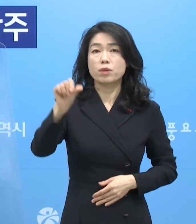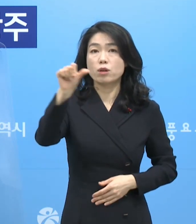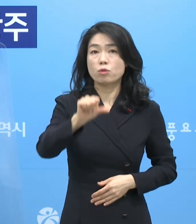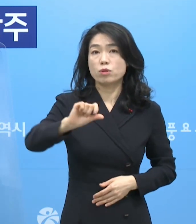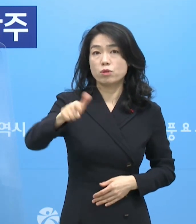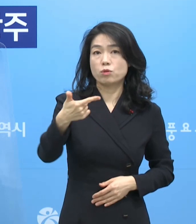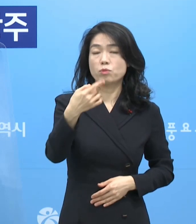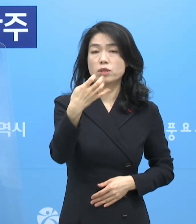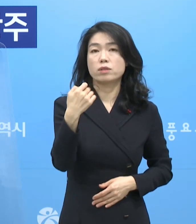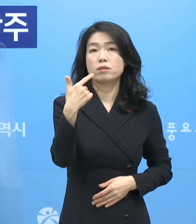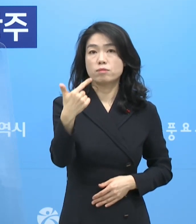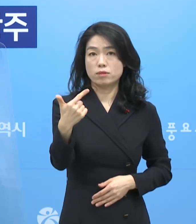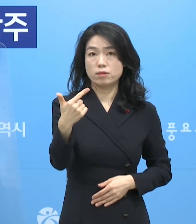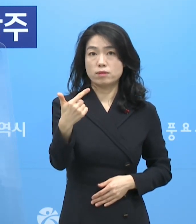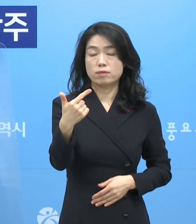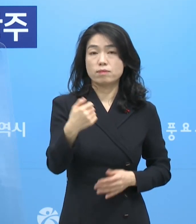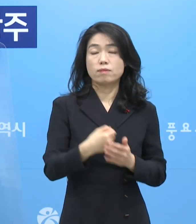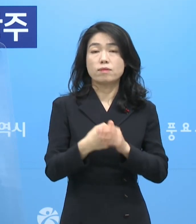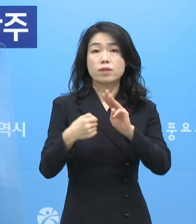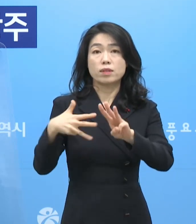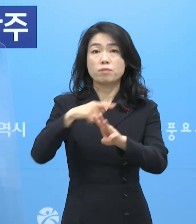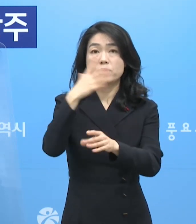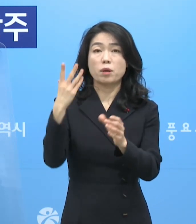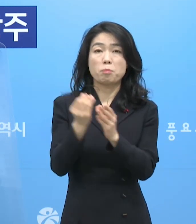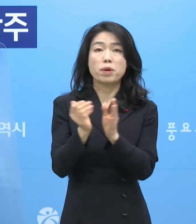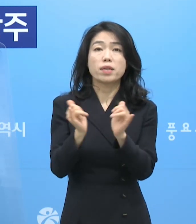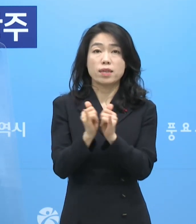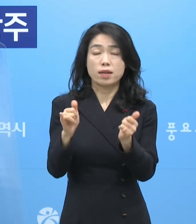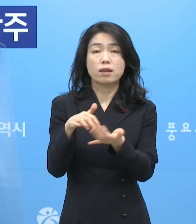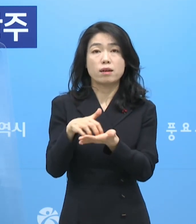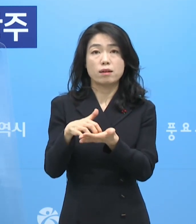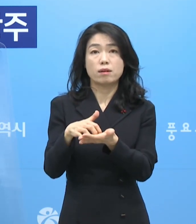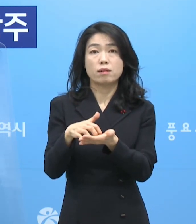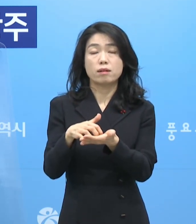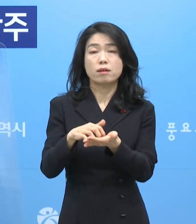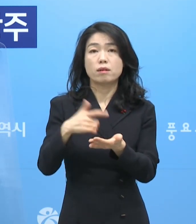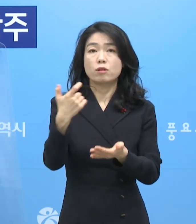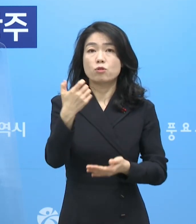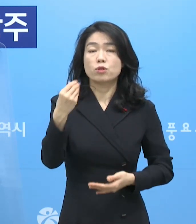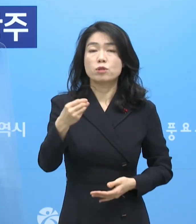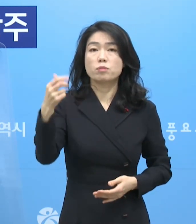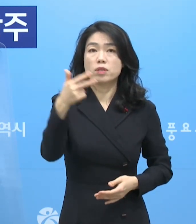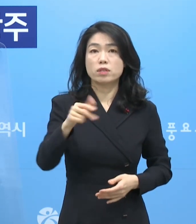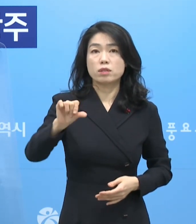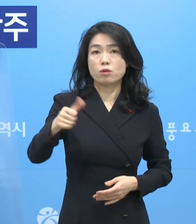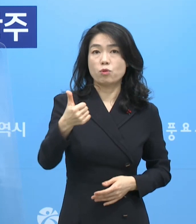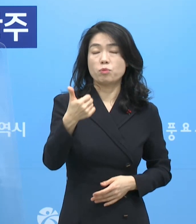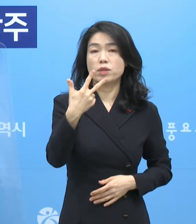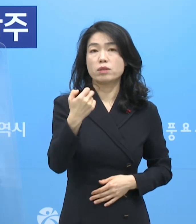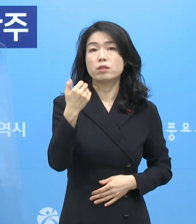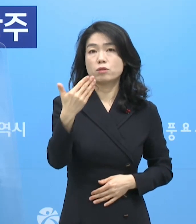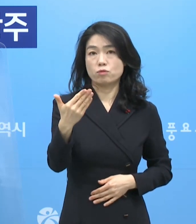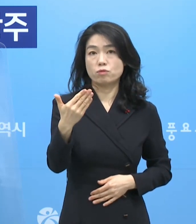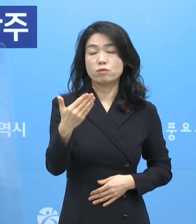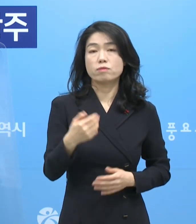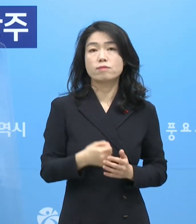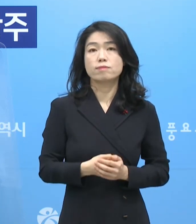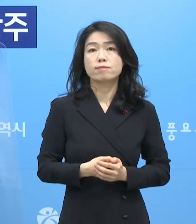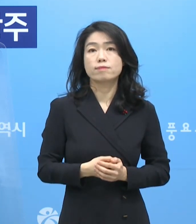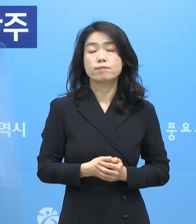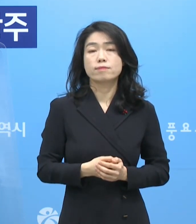,646명이고 3차 접종까지 완료하신 분은 60만 7,579명입니다.